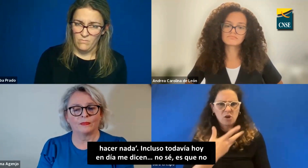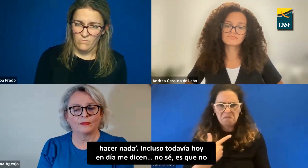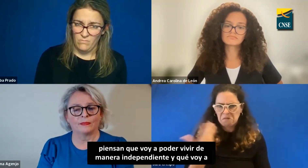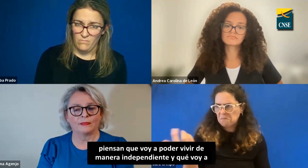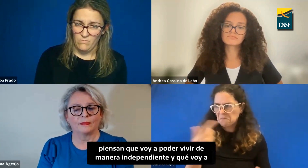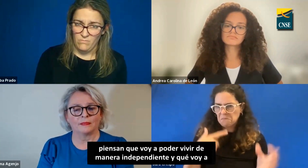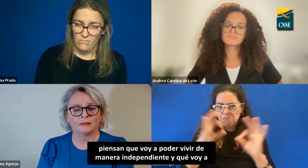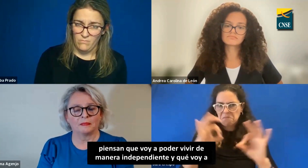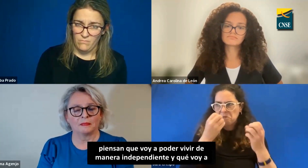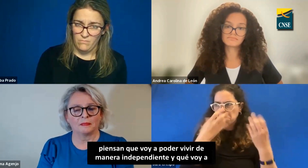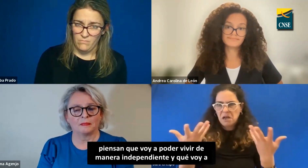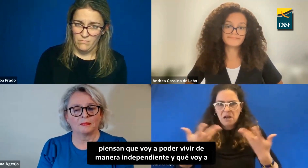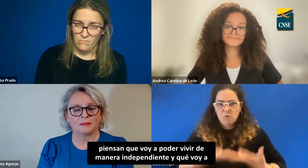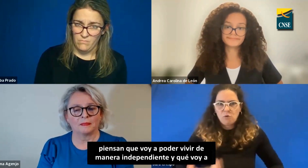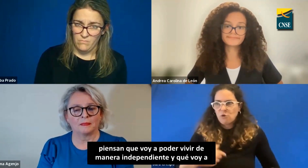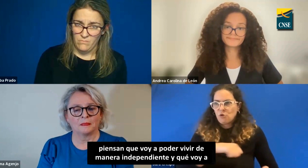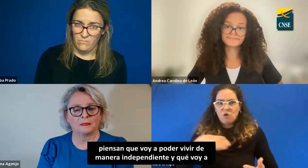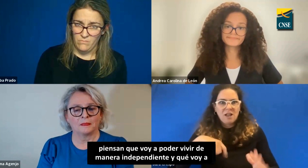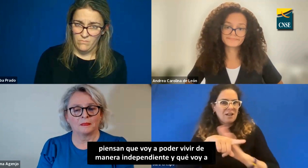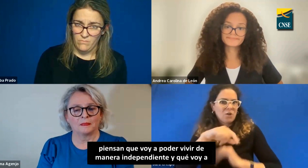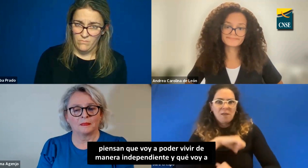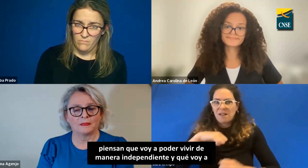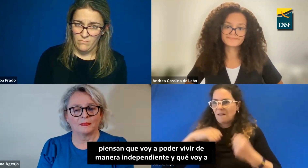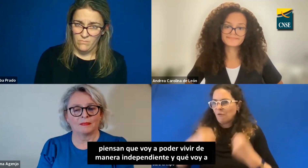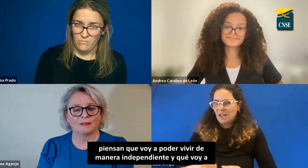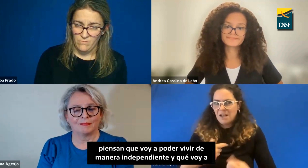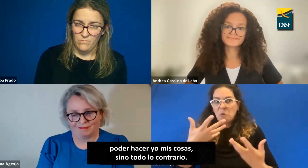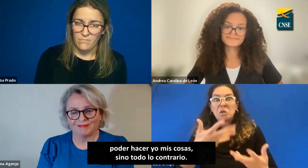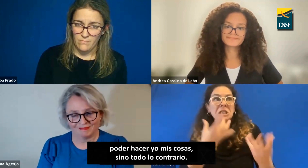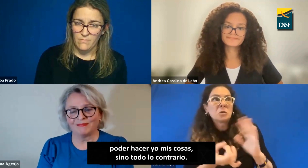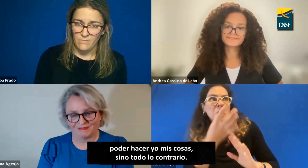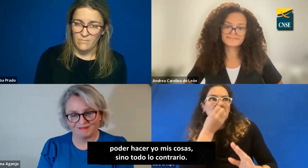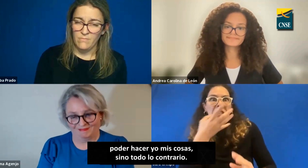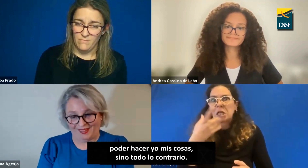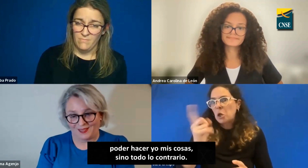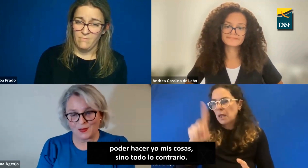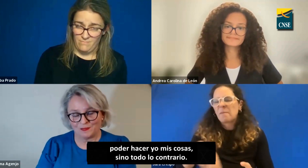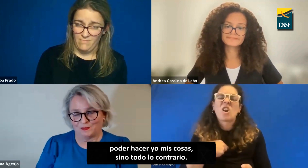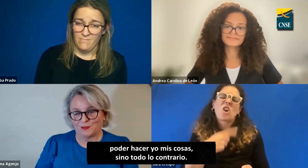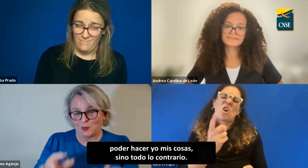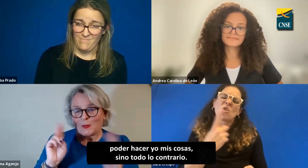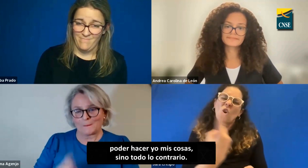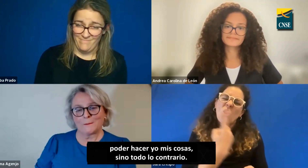es que no piensan que voy a poder vivir de manera independiente y que voy a poder hacer yo mis cosas, sino todo lo contrario.